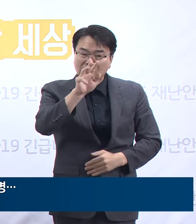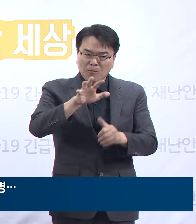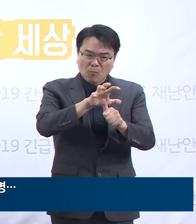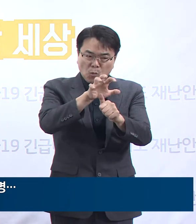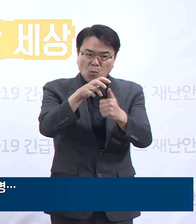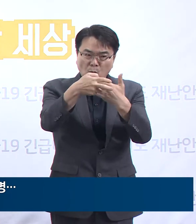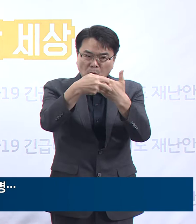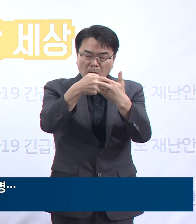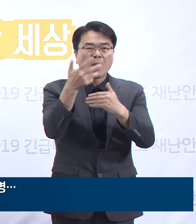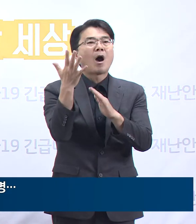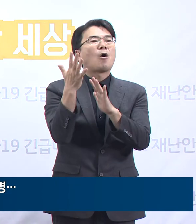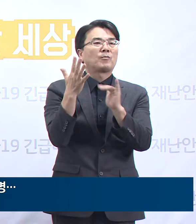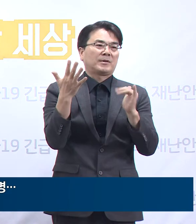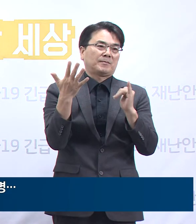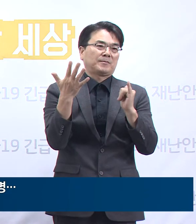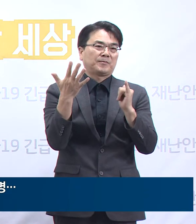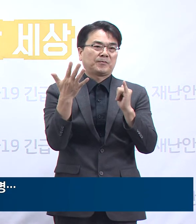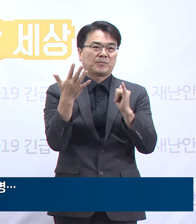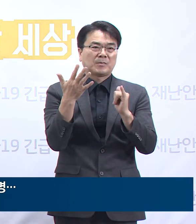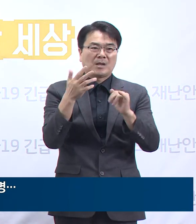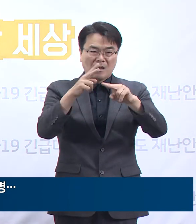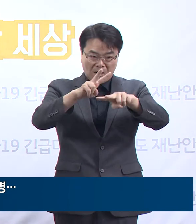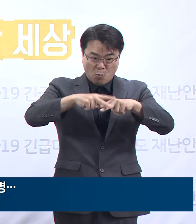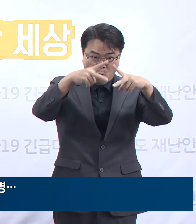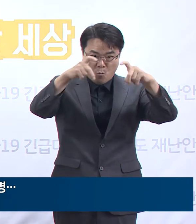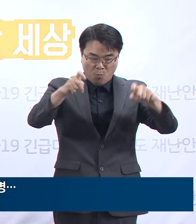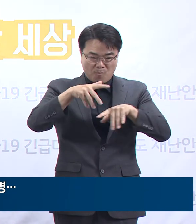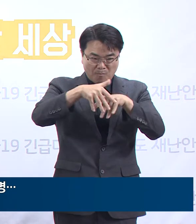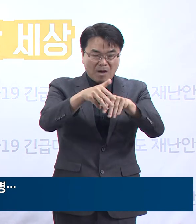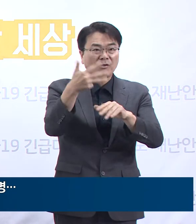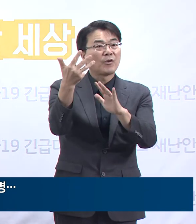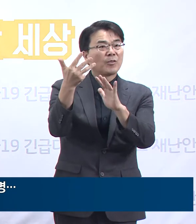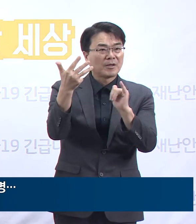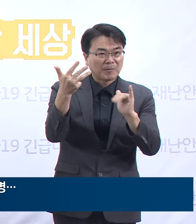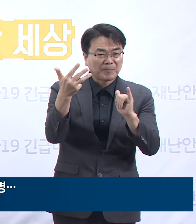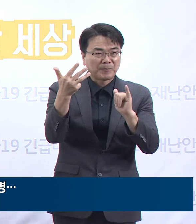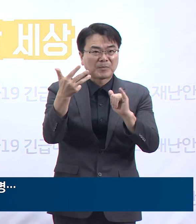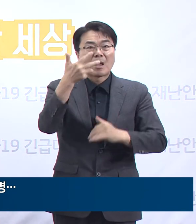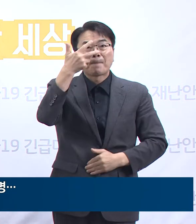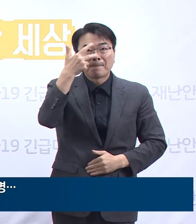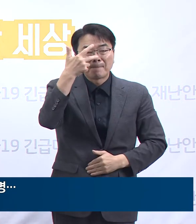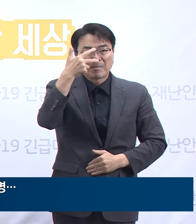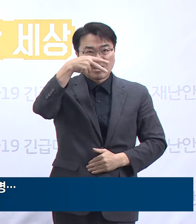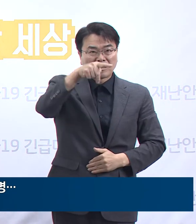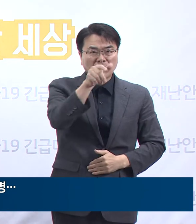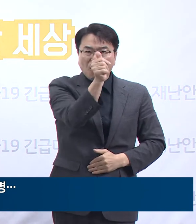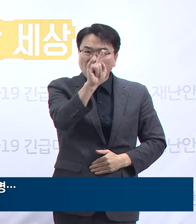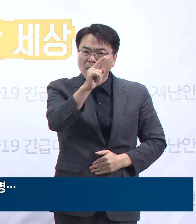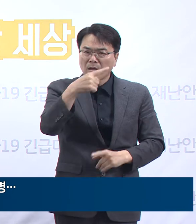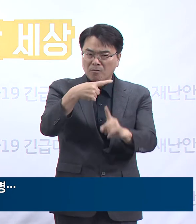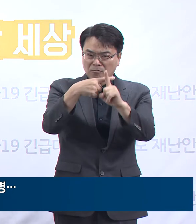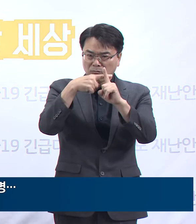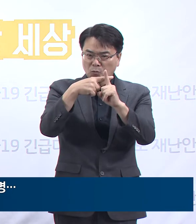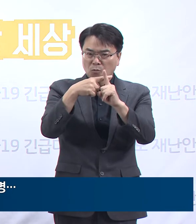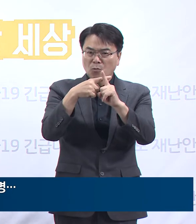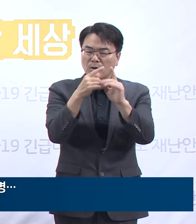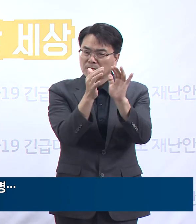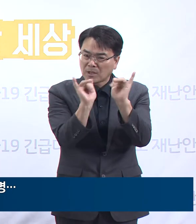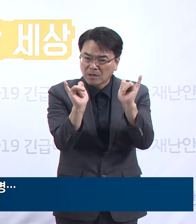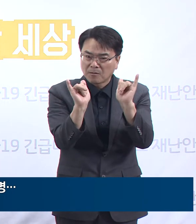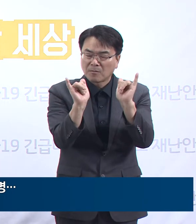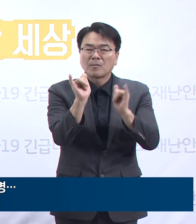관련돼서 9명, 광화문 집회 관련돼서 8명, 평택시 서해로 교회와 관련된 3명 등이 있고